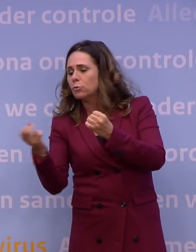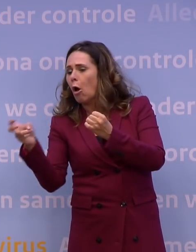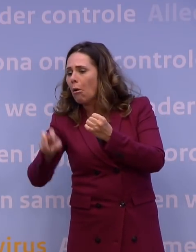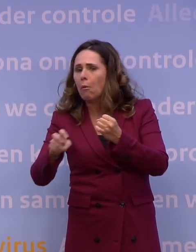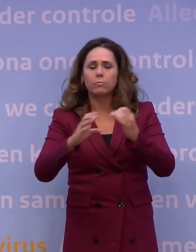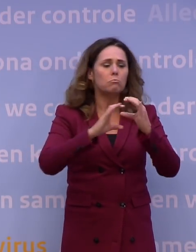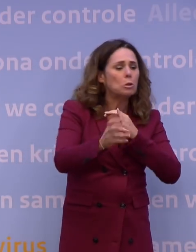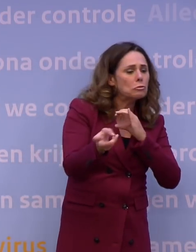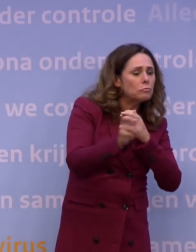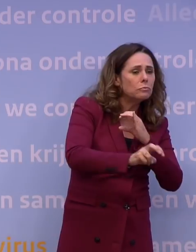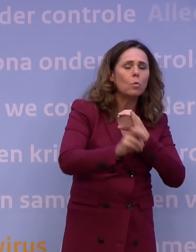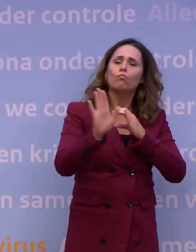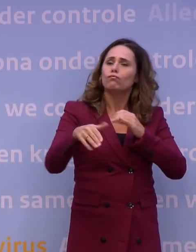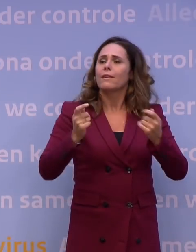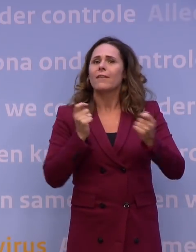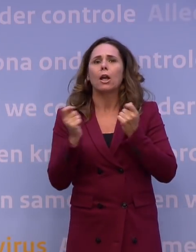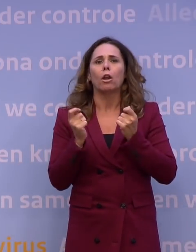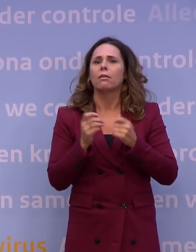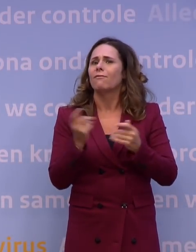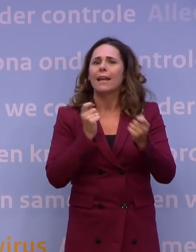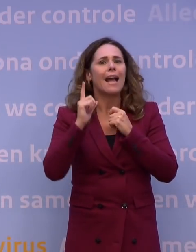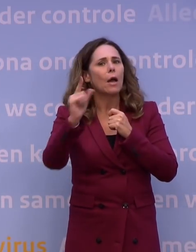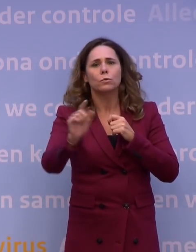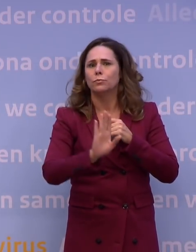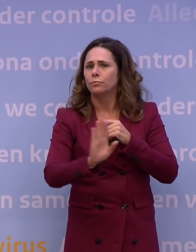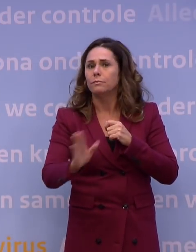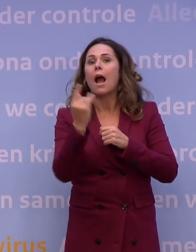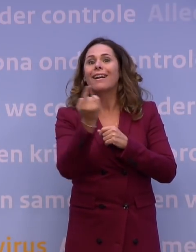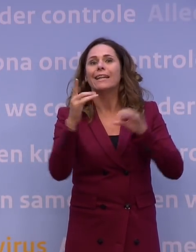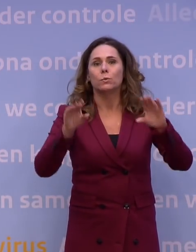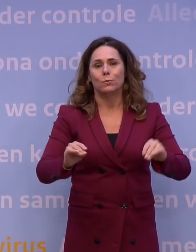gaan winkelen met een vriendengroep. Winkelen is geen uitje, doe het alleen.